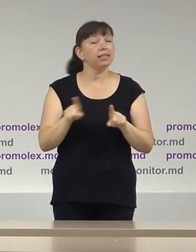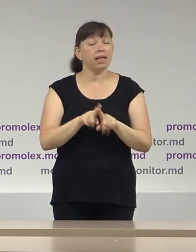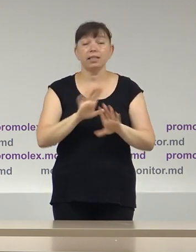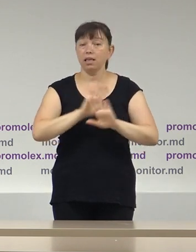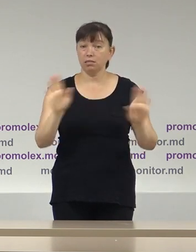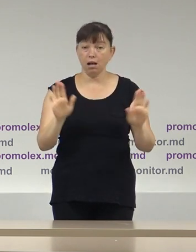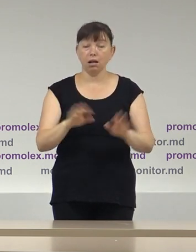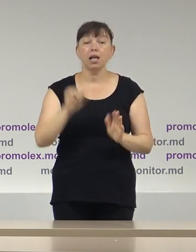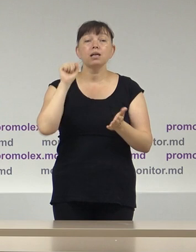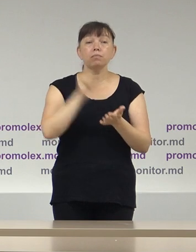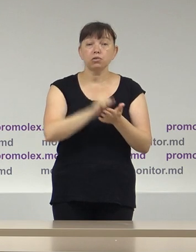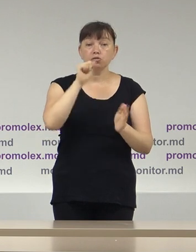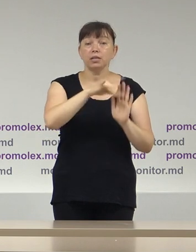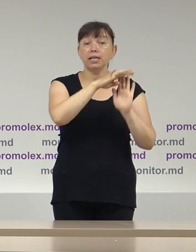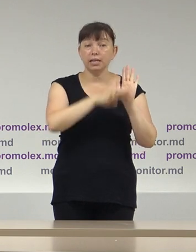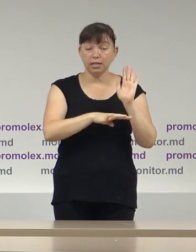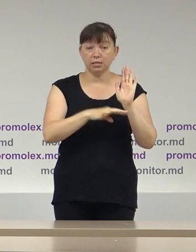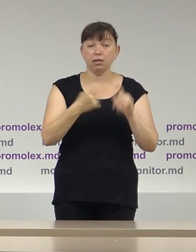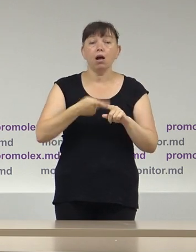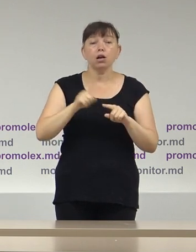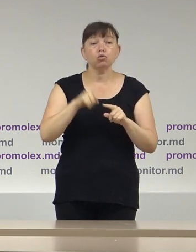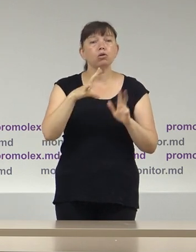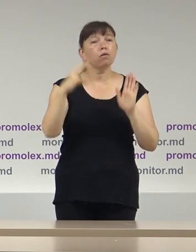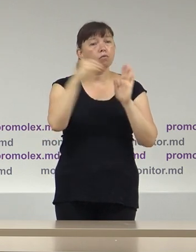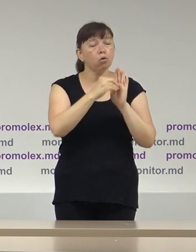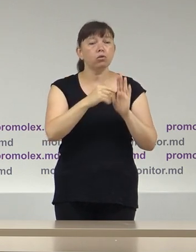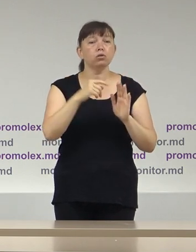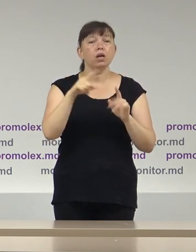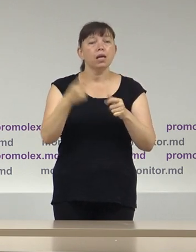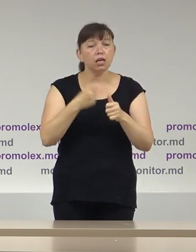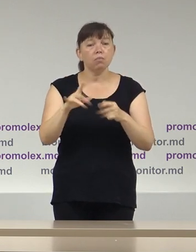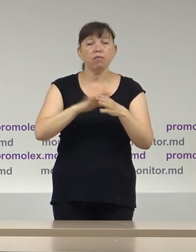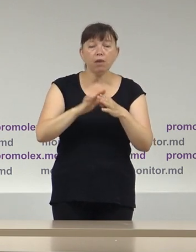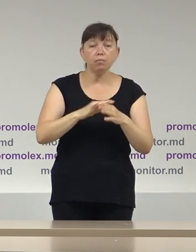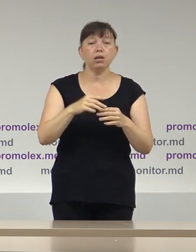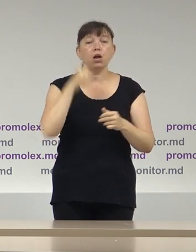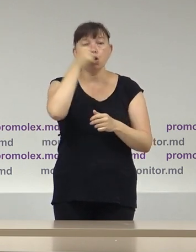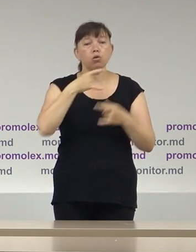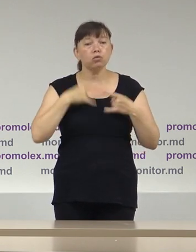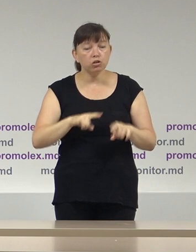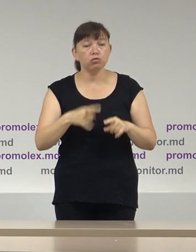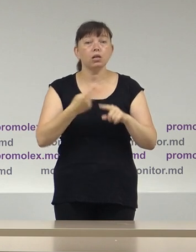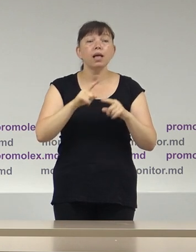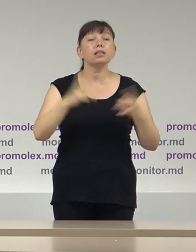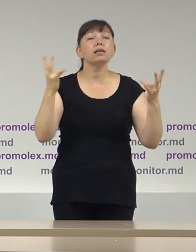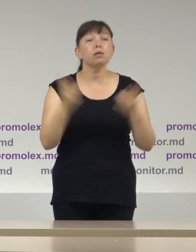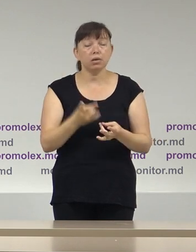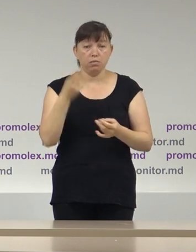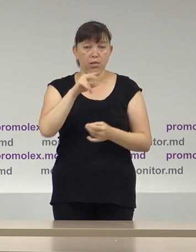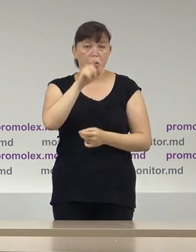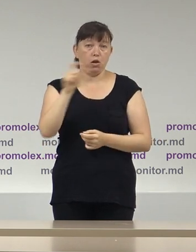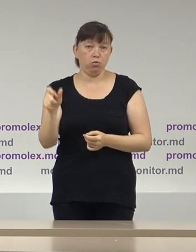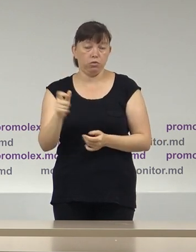Deci, publicarea listelor ce conțin numi, prenumi și anul nașterei aligătorilor este o măsură necesară și proporțională a interesului public,